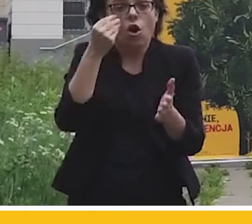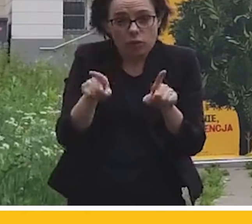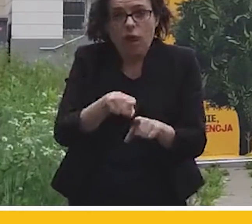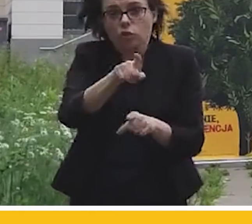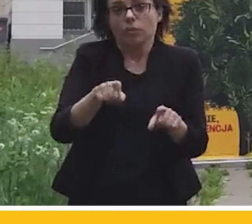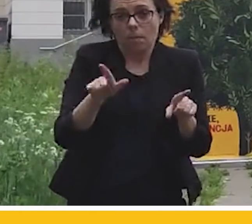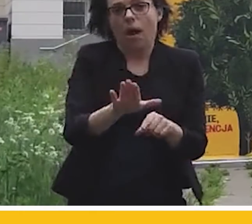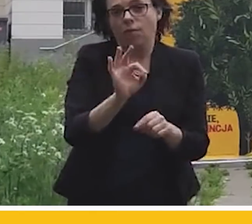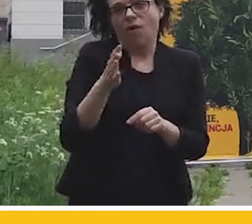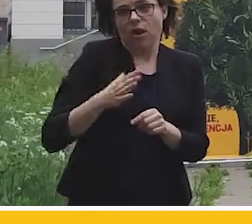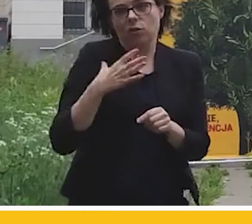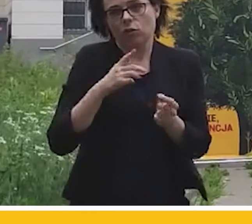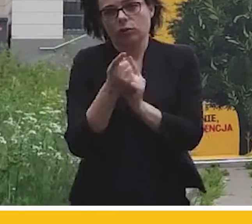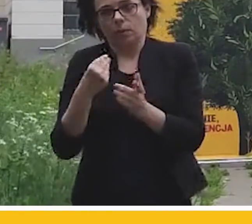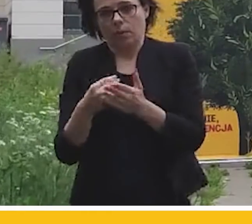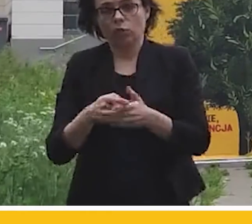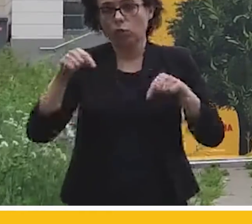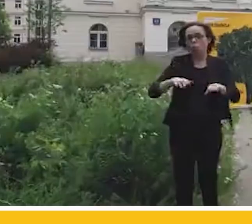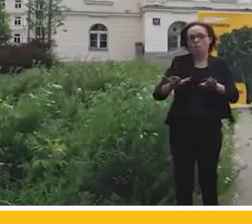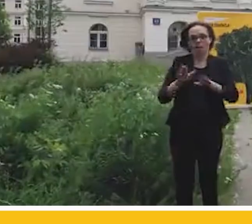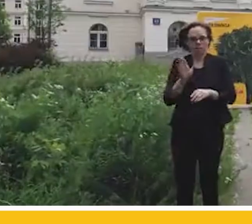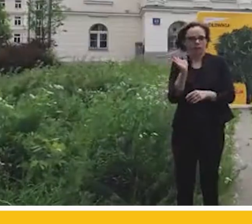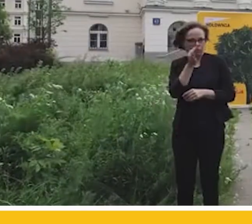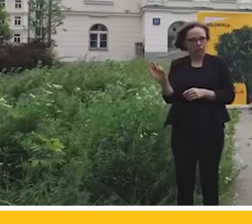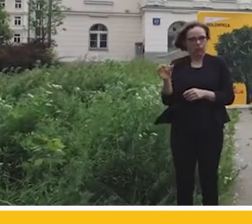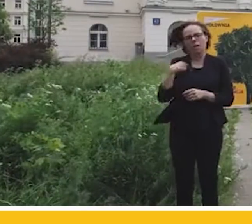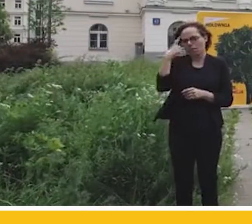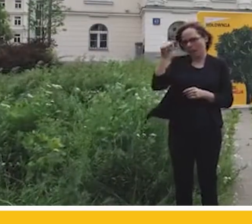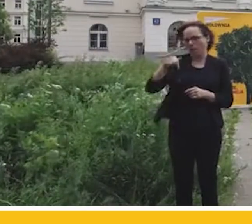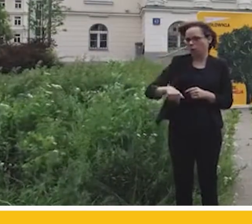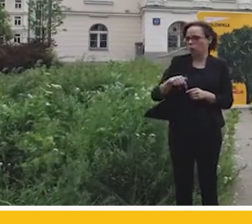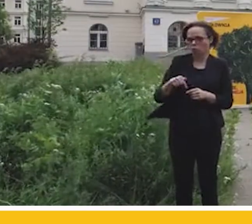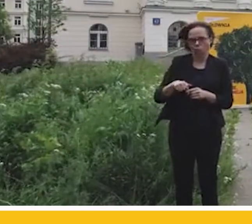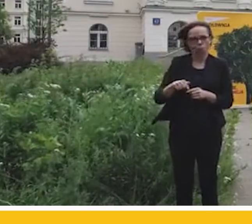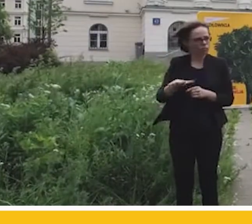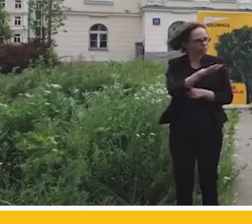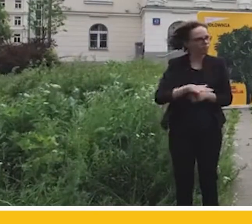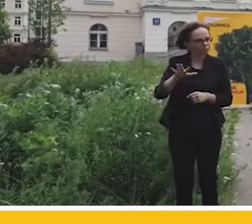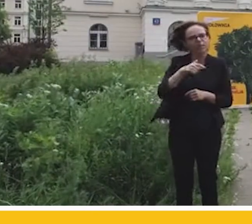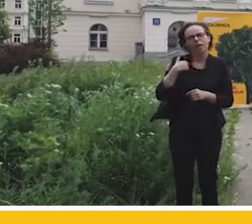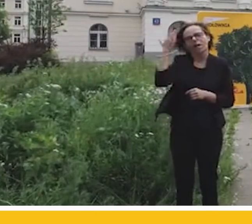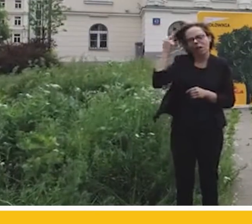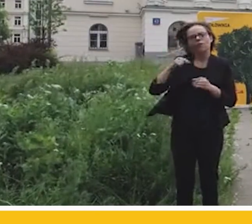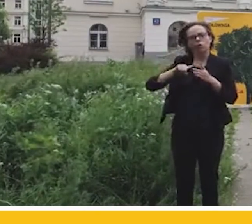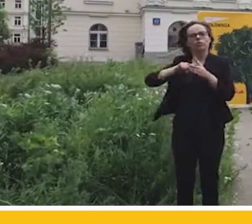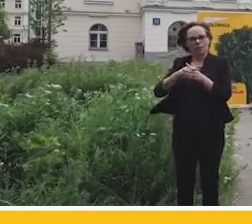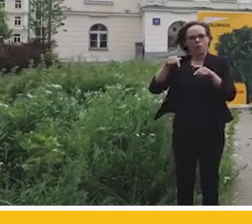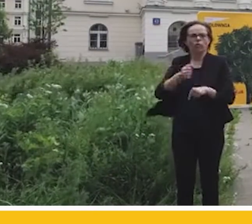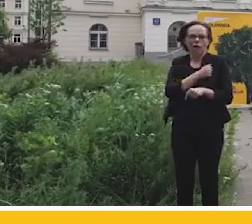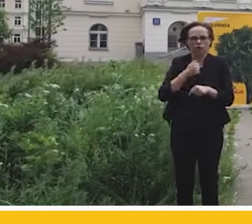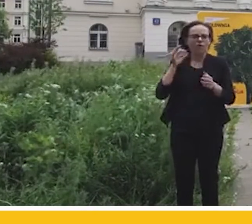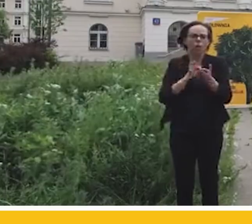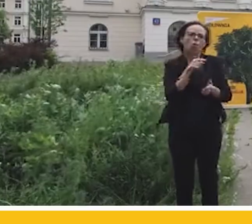Spotykamy się dzisiaj w charakterystycznym miejscu. Ja pamiętam ten skwer jeszcze z czasów, kiedy byłem zameldowany w Warszawie i załatwiałem sprawy tutaj w urzędzie